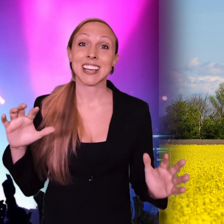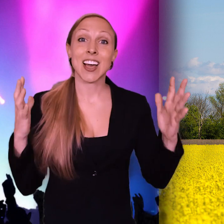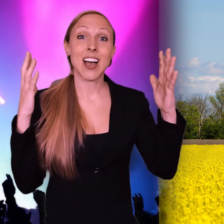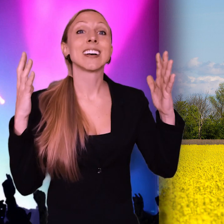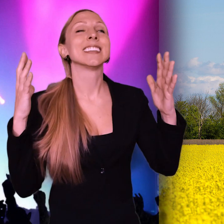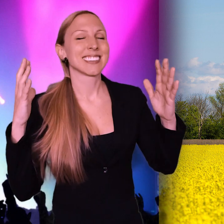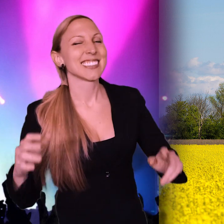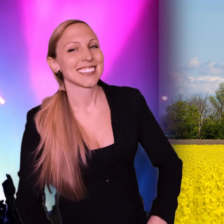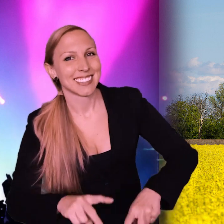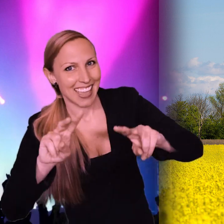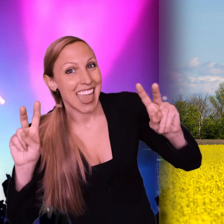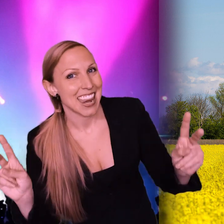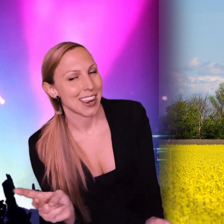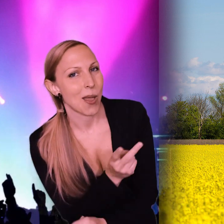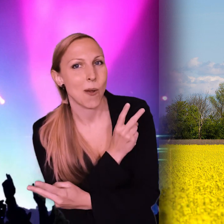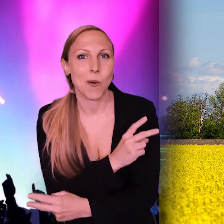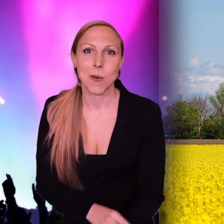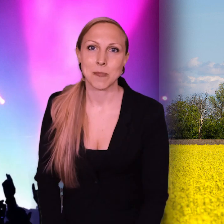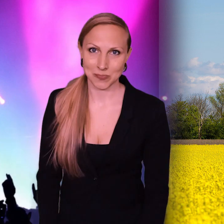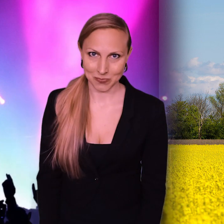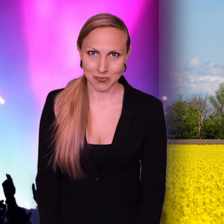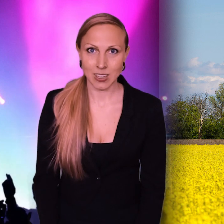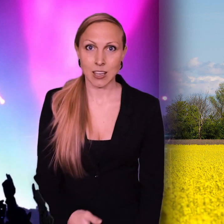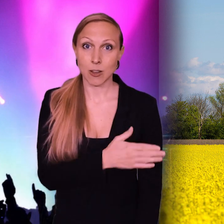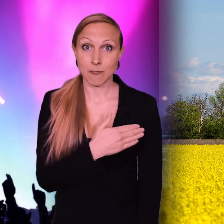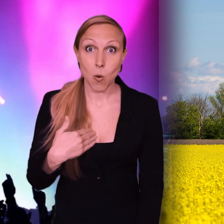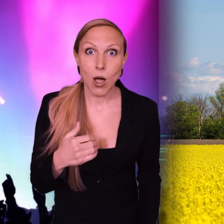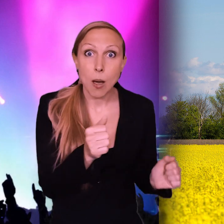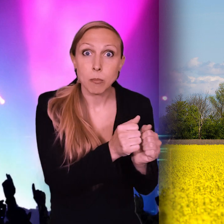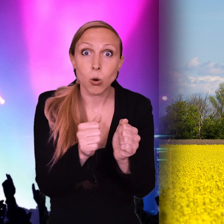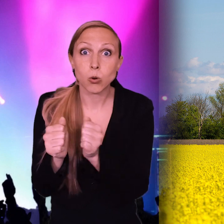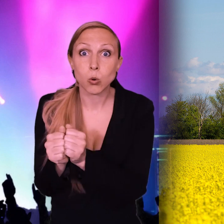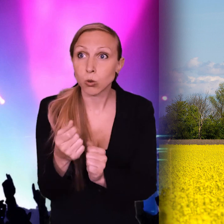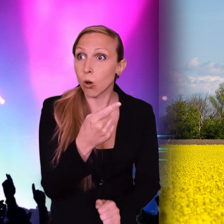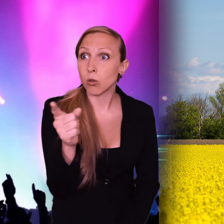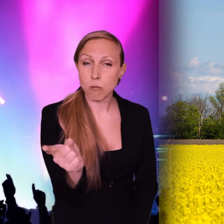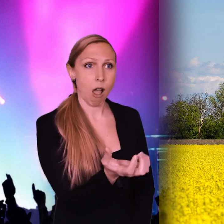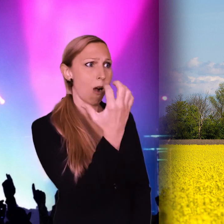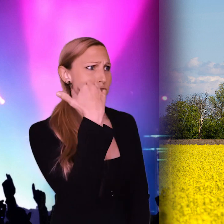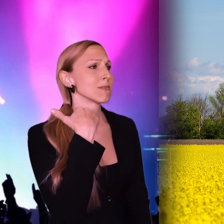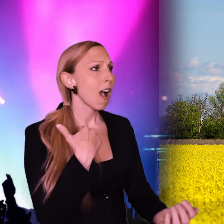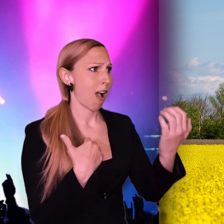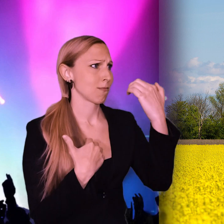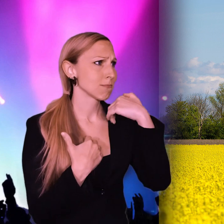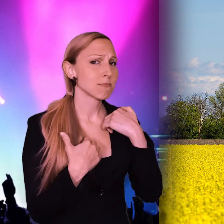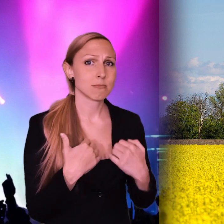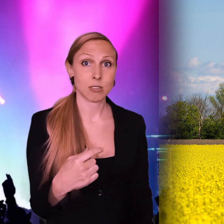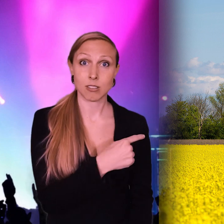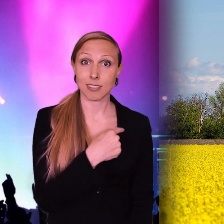klarar oss nog ändå Utav våra produkter de smörjer sitt kros Och det